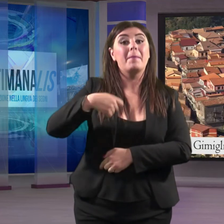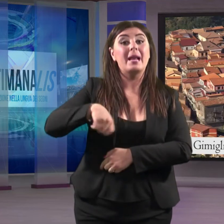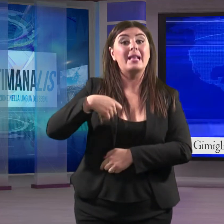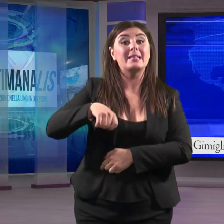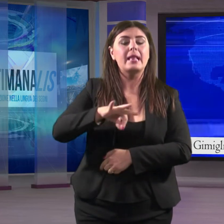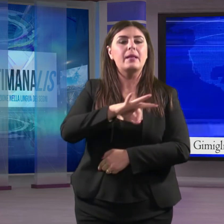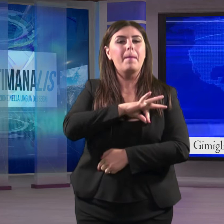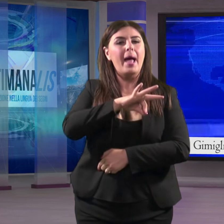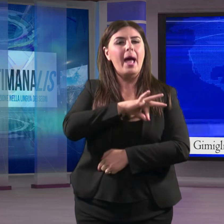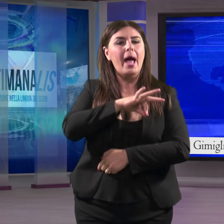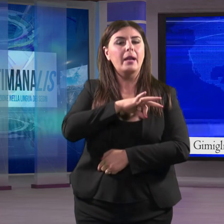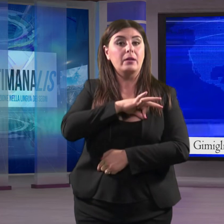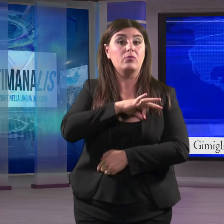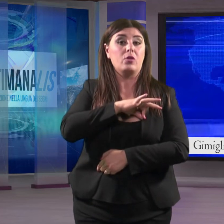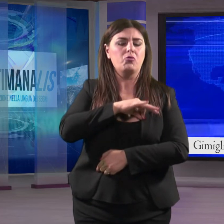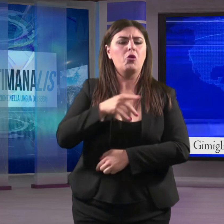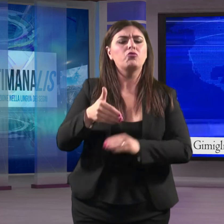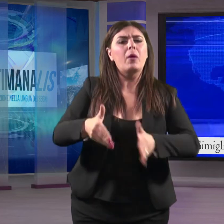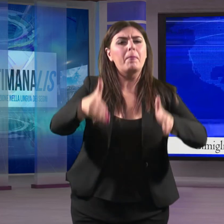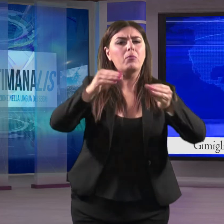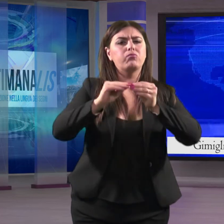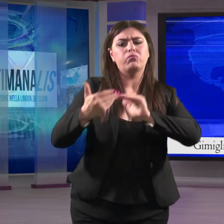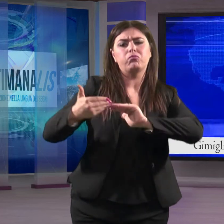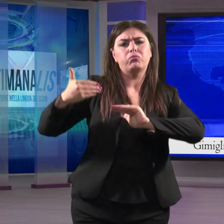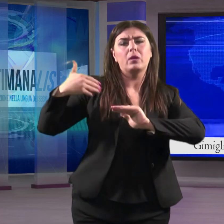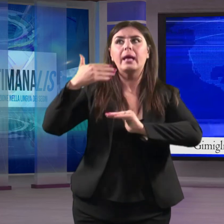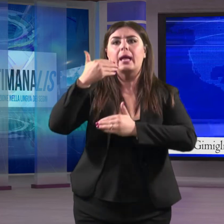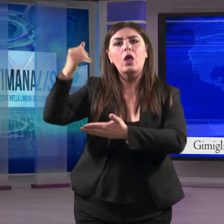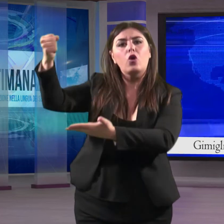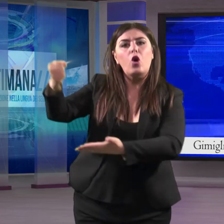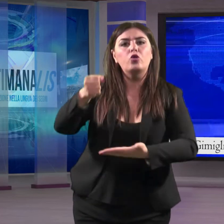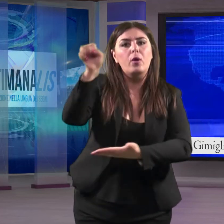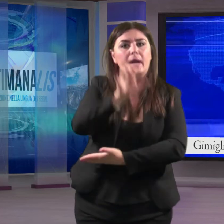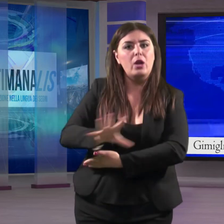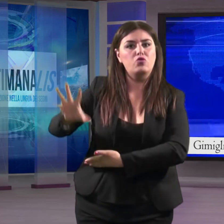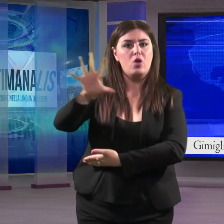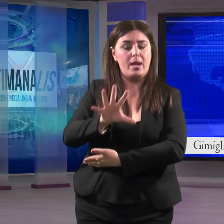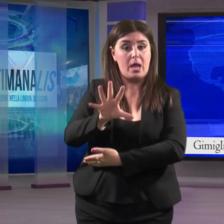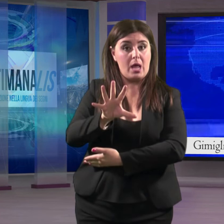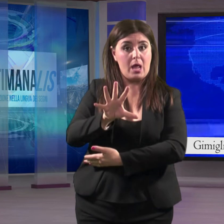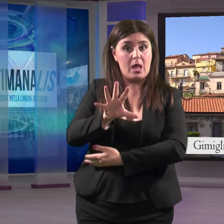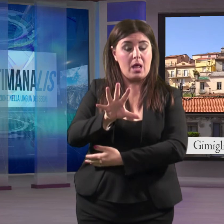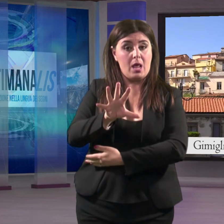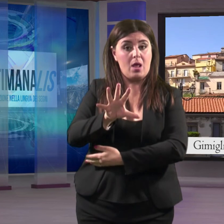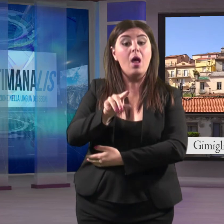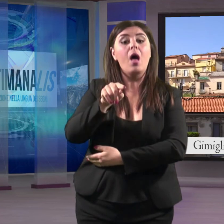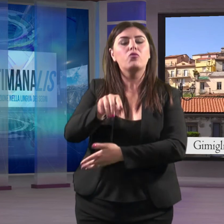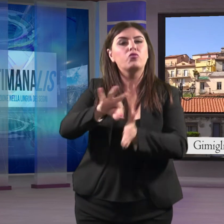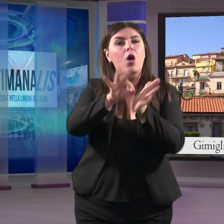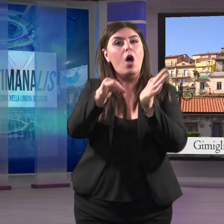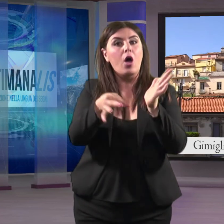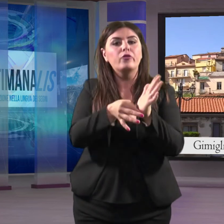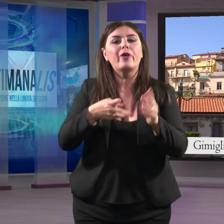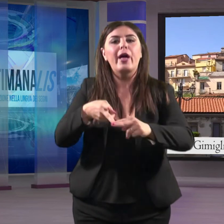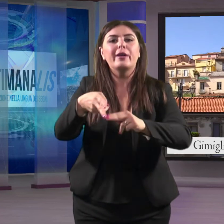recentemente ristrutturato grazie ad un contributo regionale. Nella stessa giornata